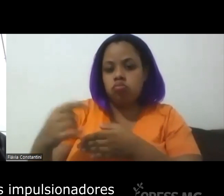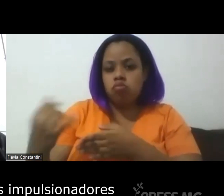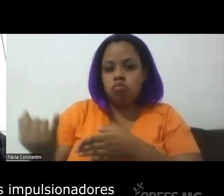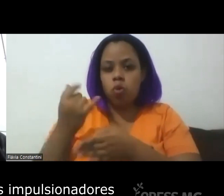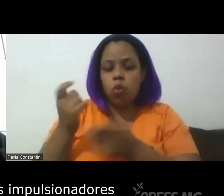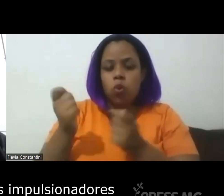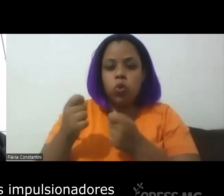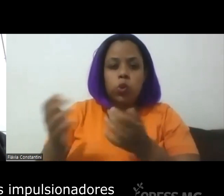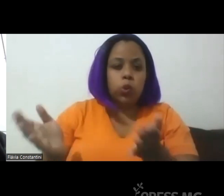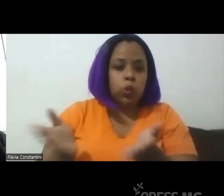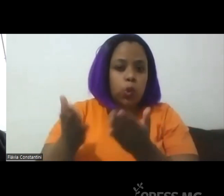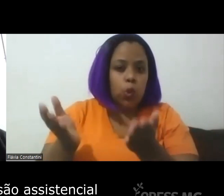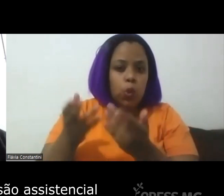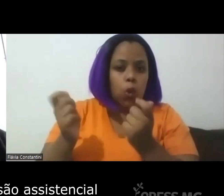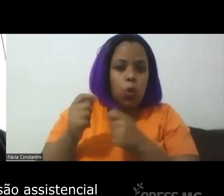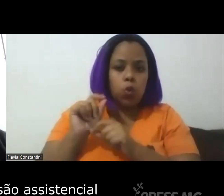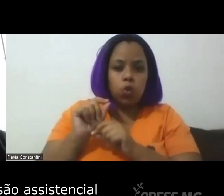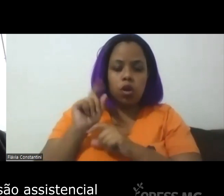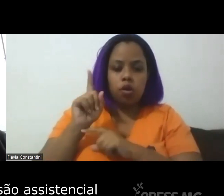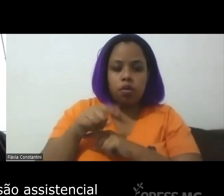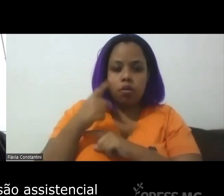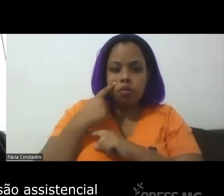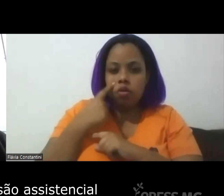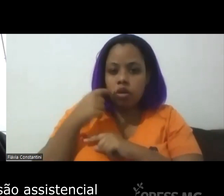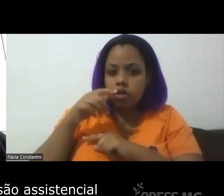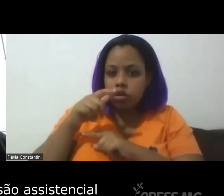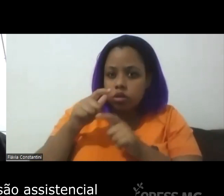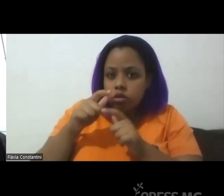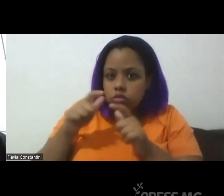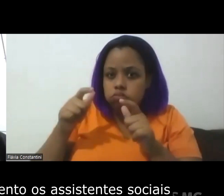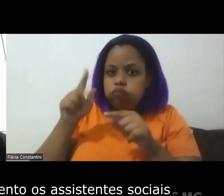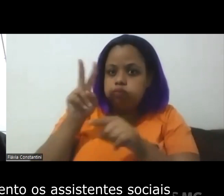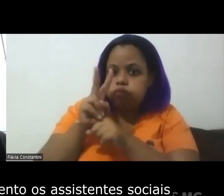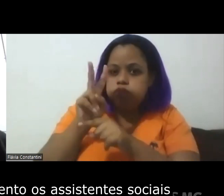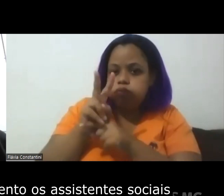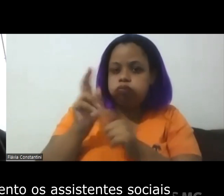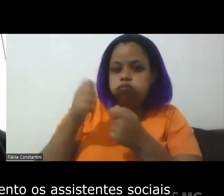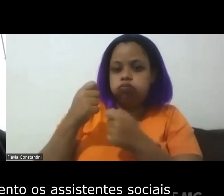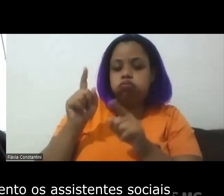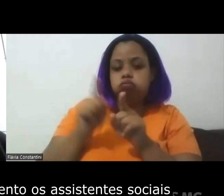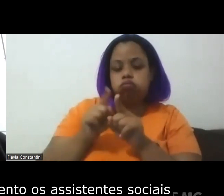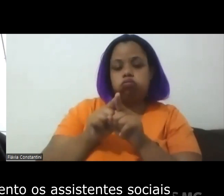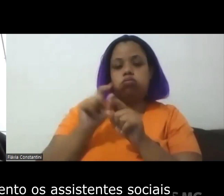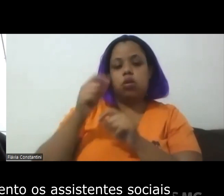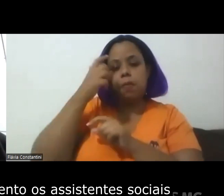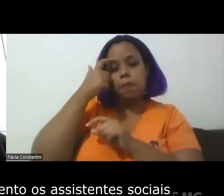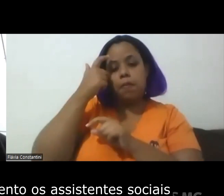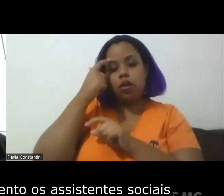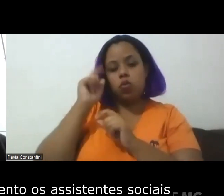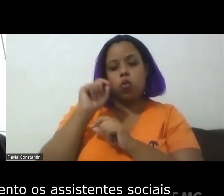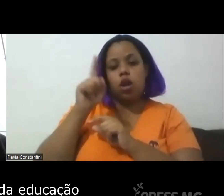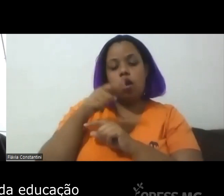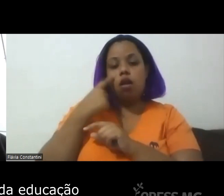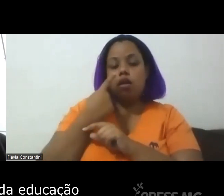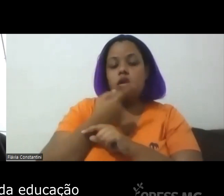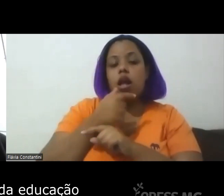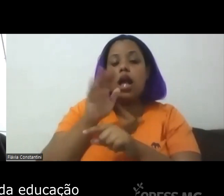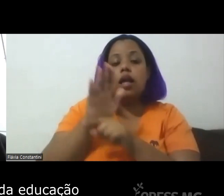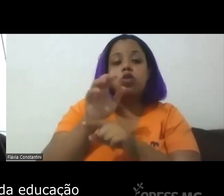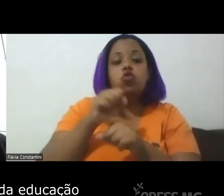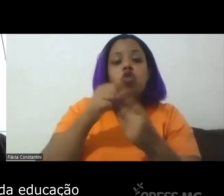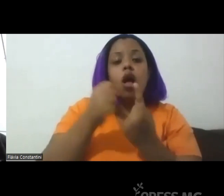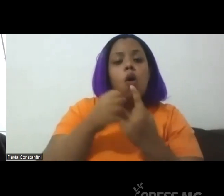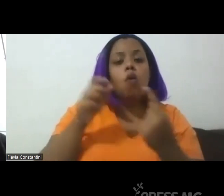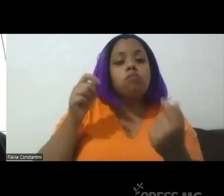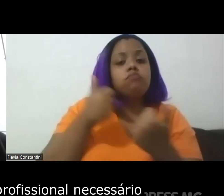impulsionadores dessa dimensão assistencial que colocou, no primeiro momento, os assintos sociais próximos à